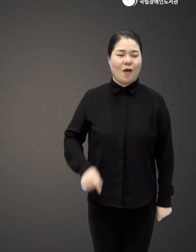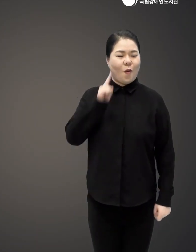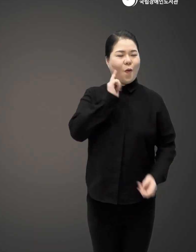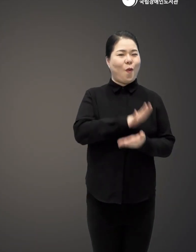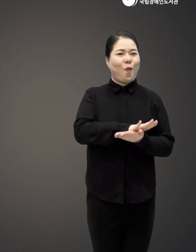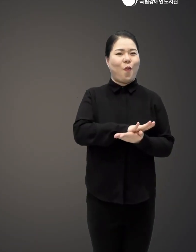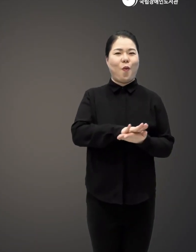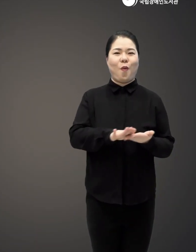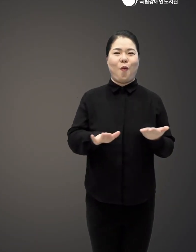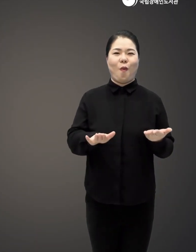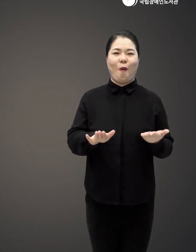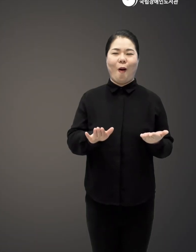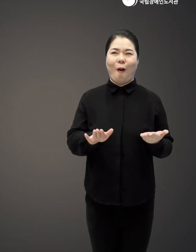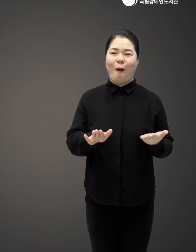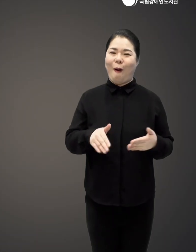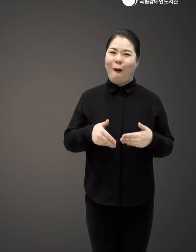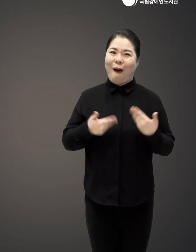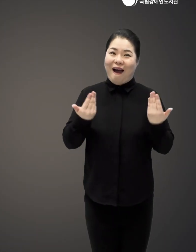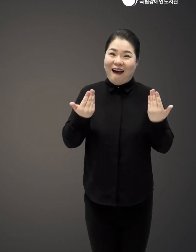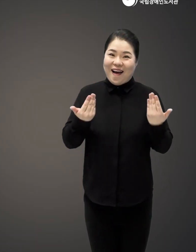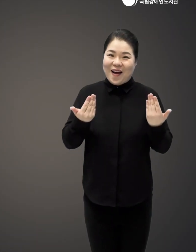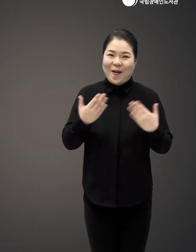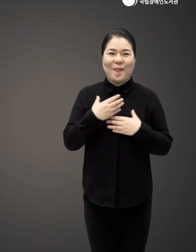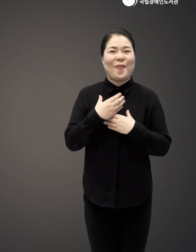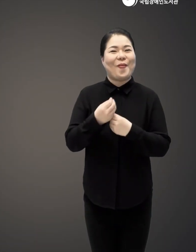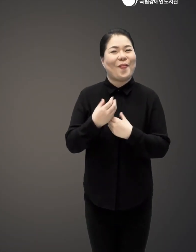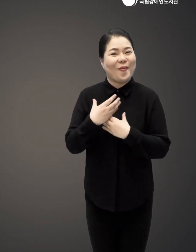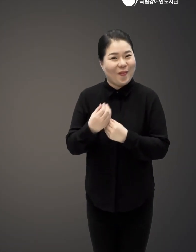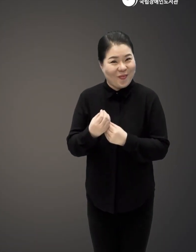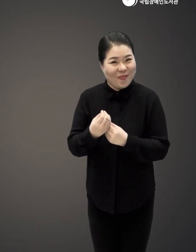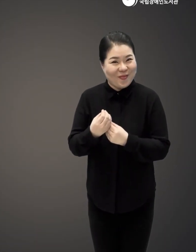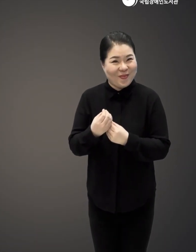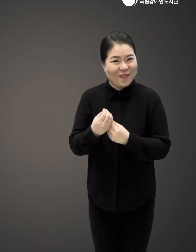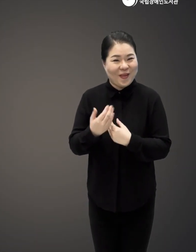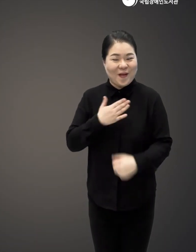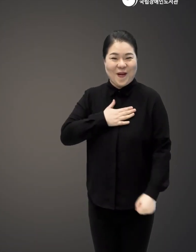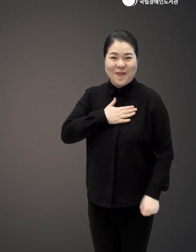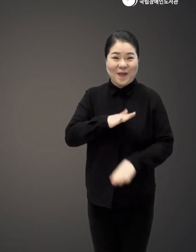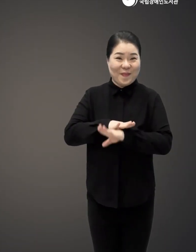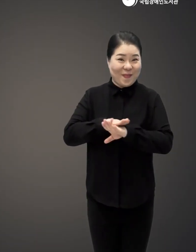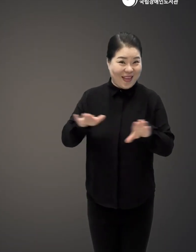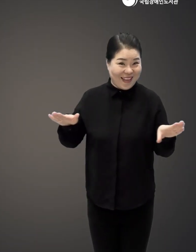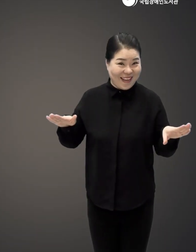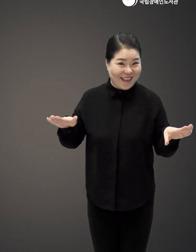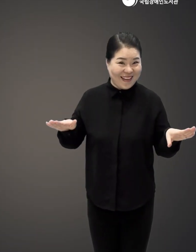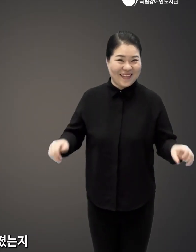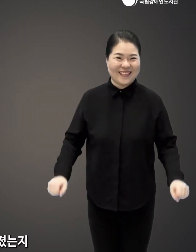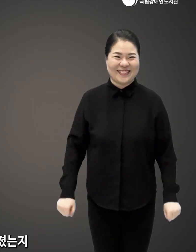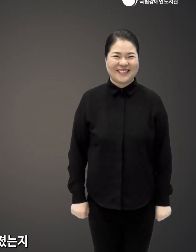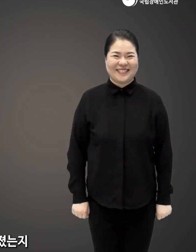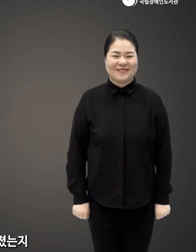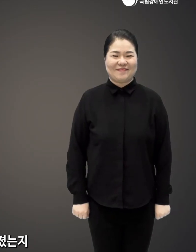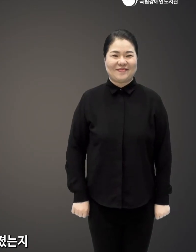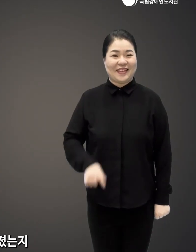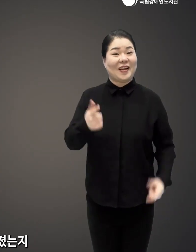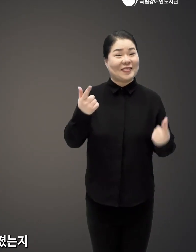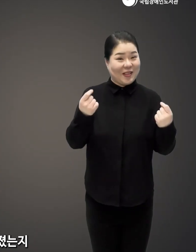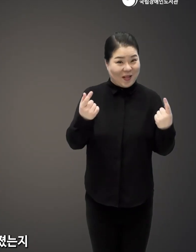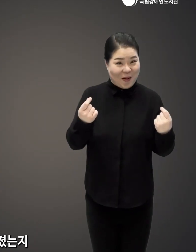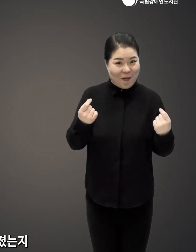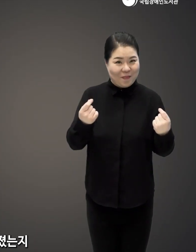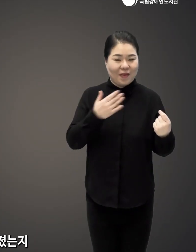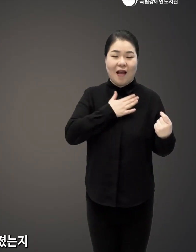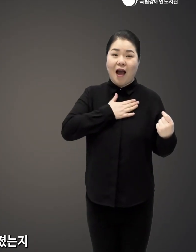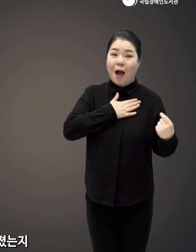시원하죠? 뭔가 허가분합니다 편안해지고 모든 게 평화로워집니다 이렇듯이요